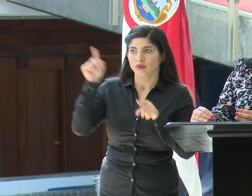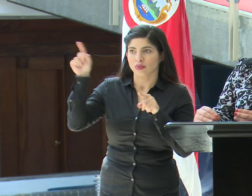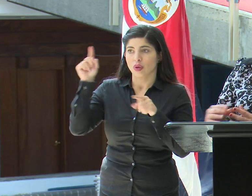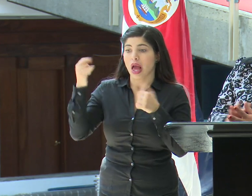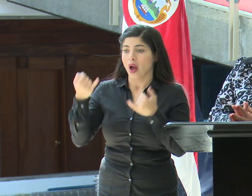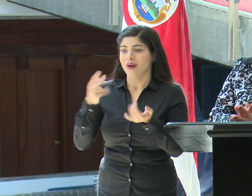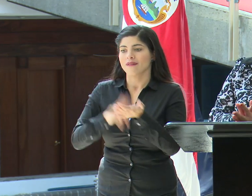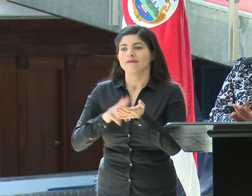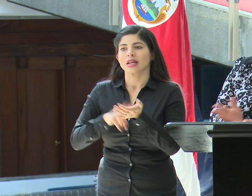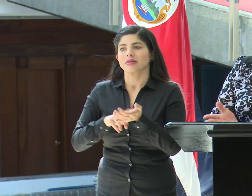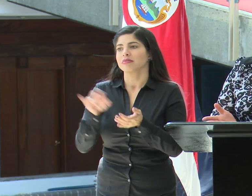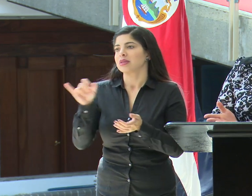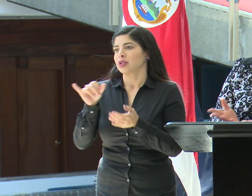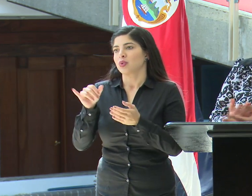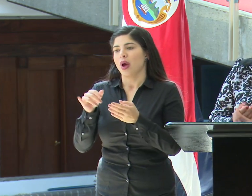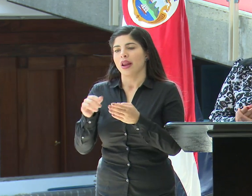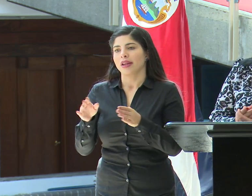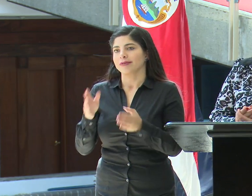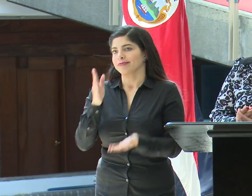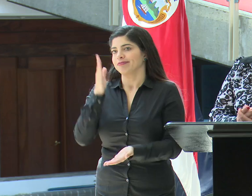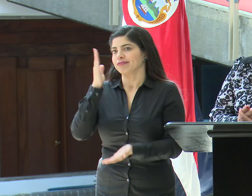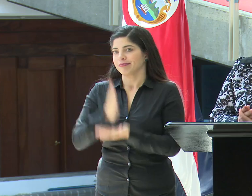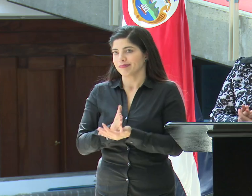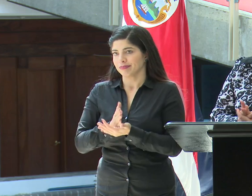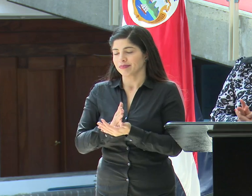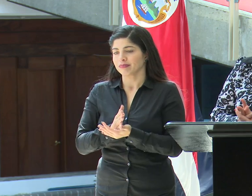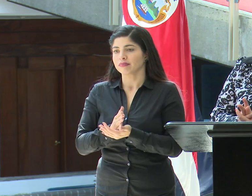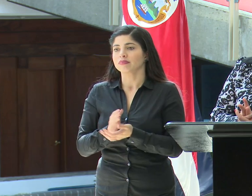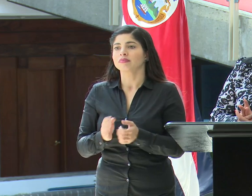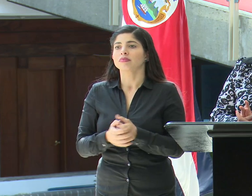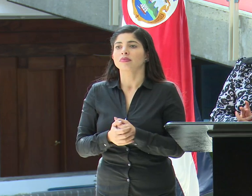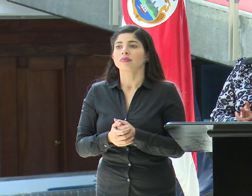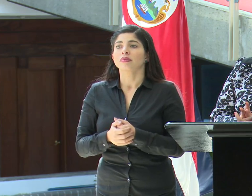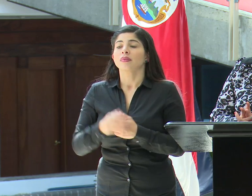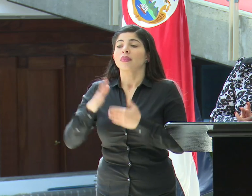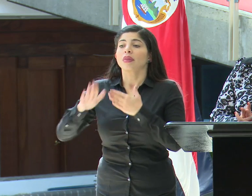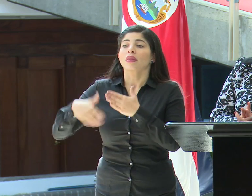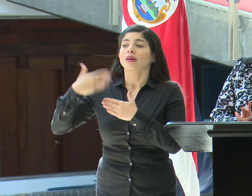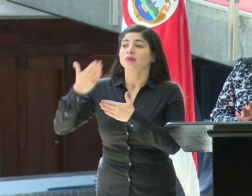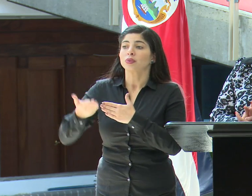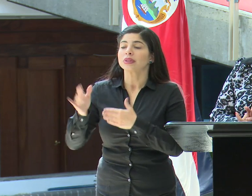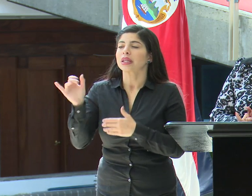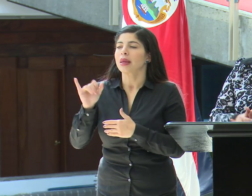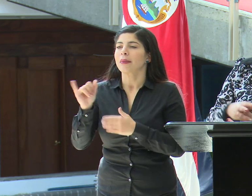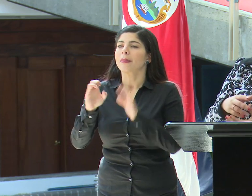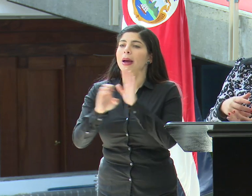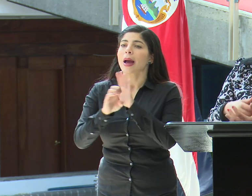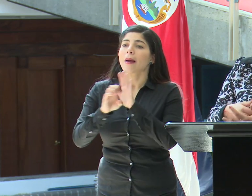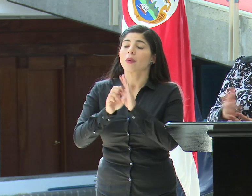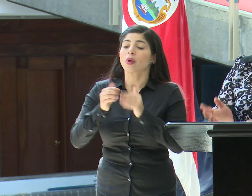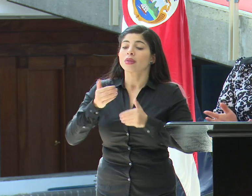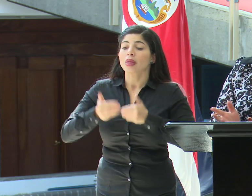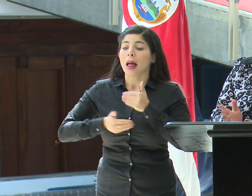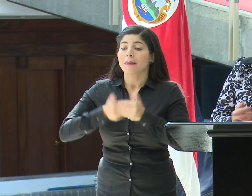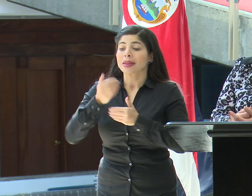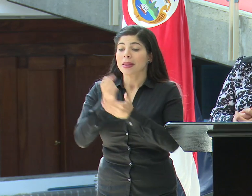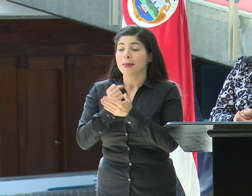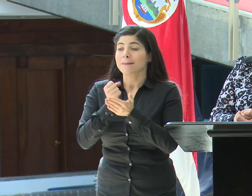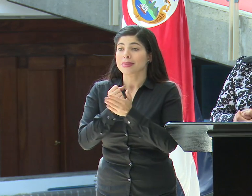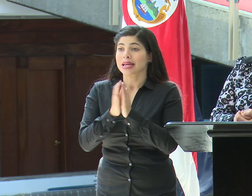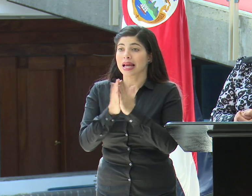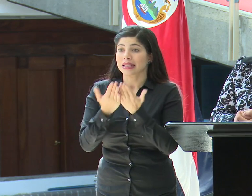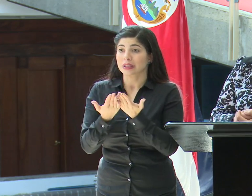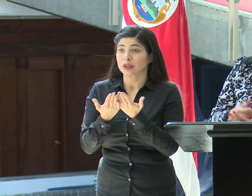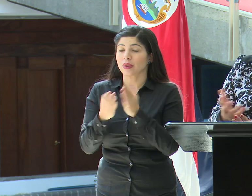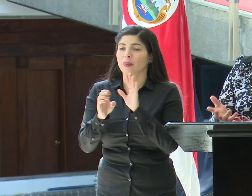visados están igual, completamente detenidos. Luego, también, por ejemplo, los trámites migratorios